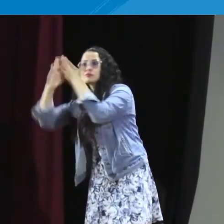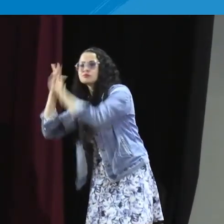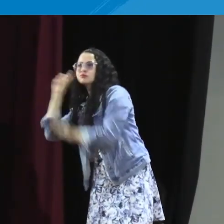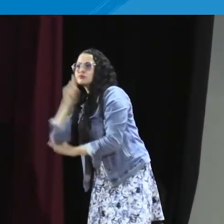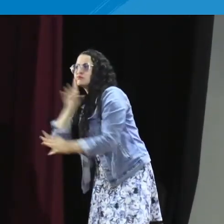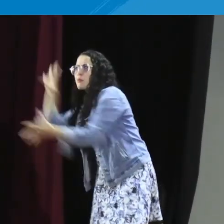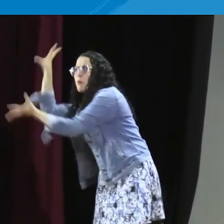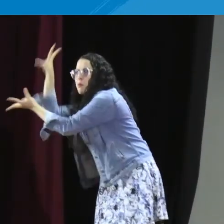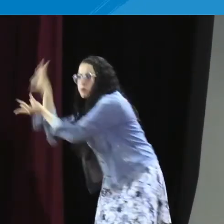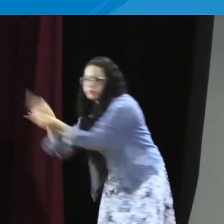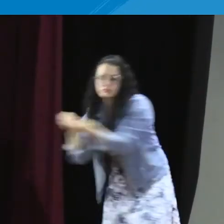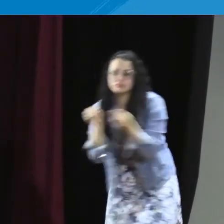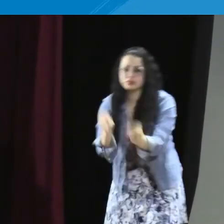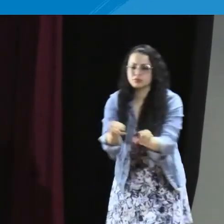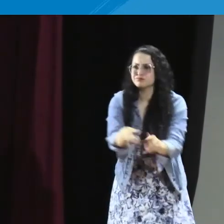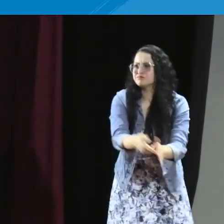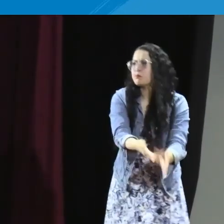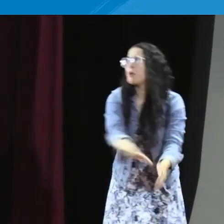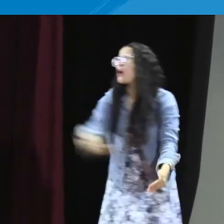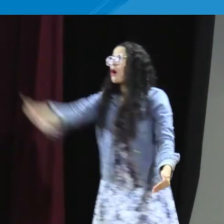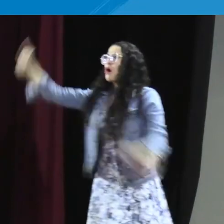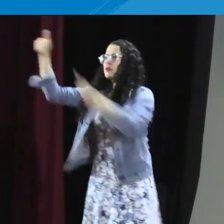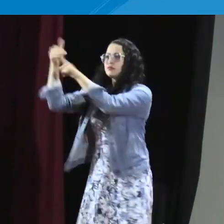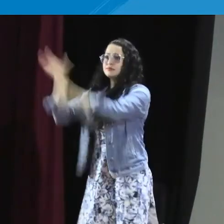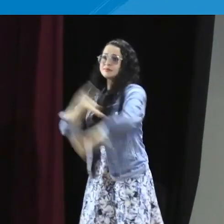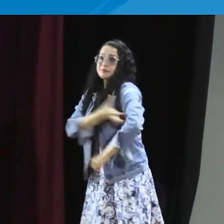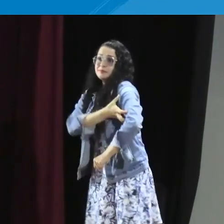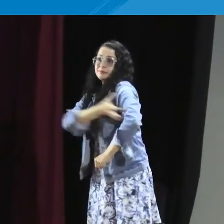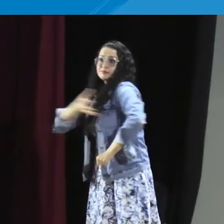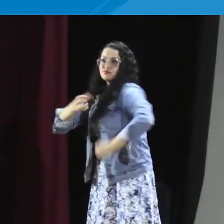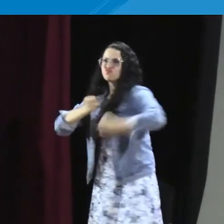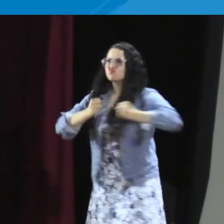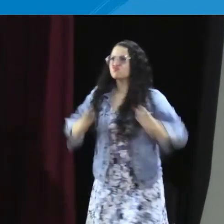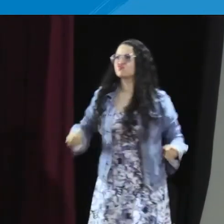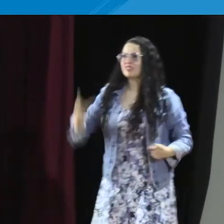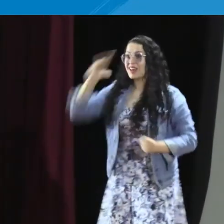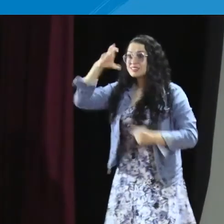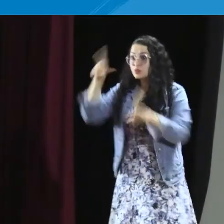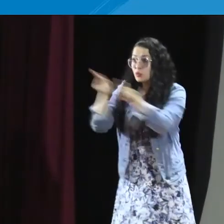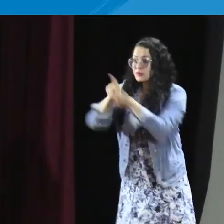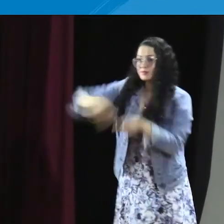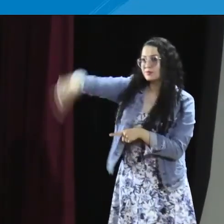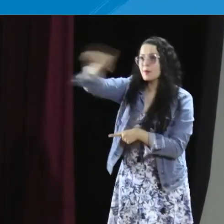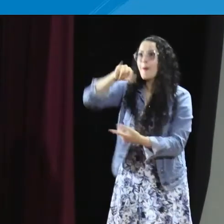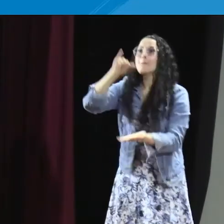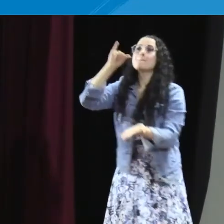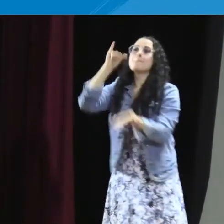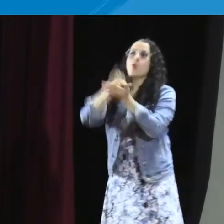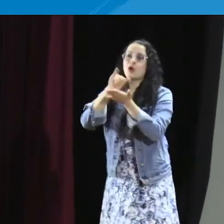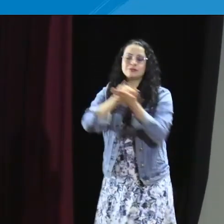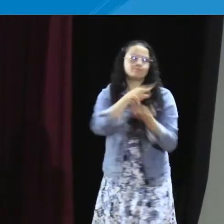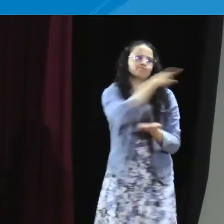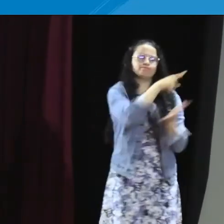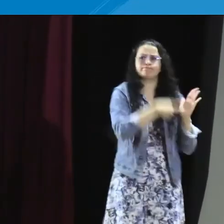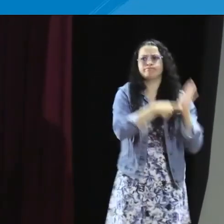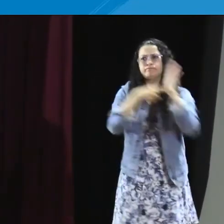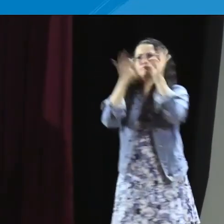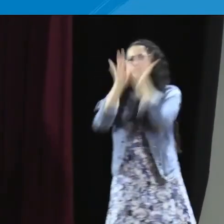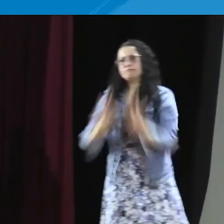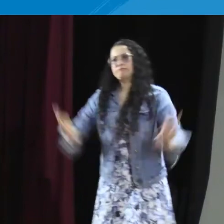historia, comunidad sorda, todos estos elementos que son tan importantes para la construcción, y asimismo será el poder que les vamos a dar a ellos para que puedan